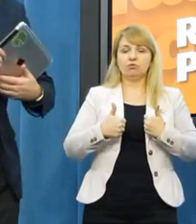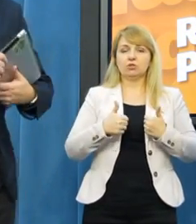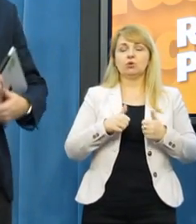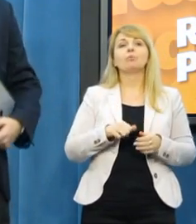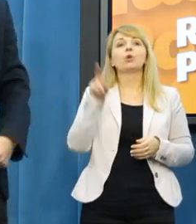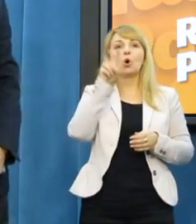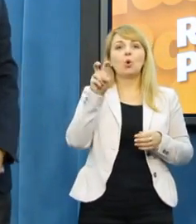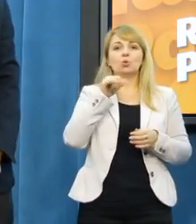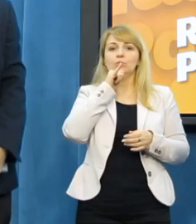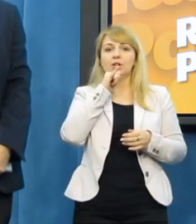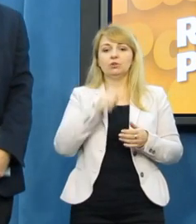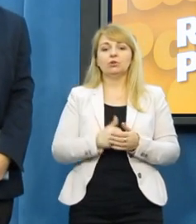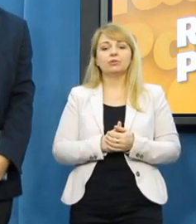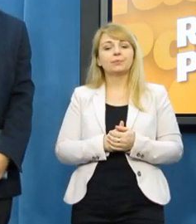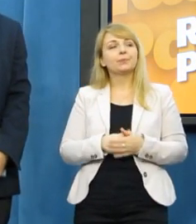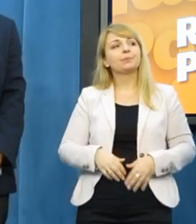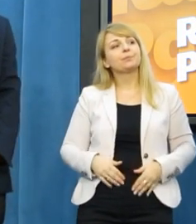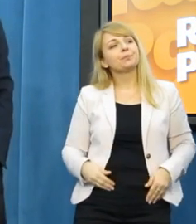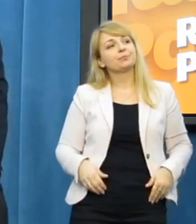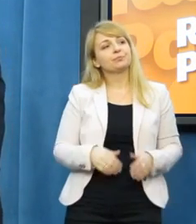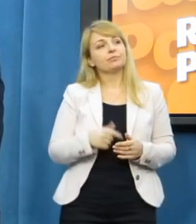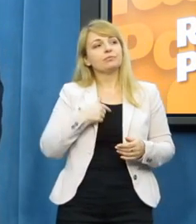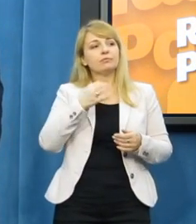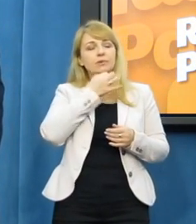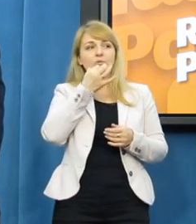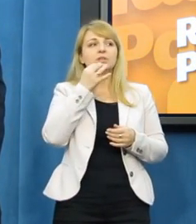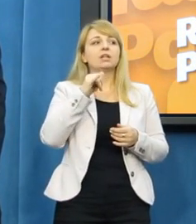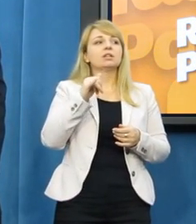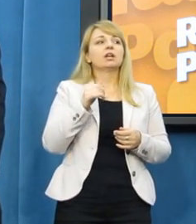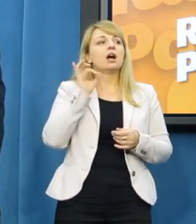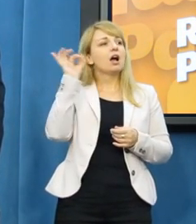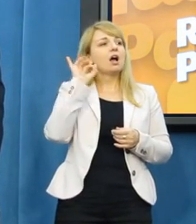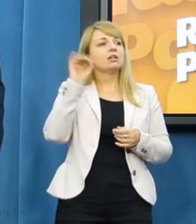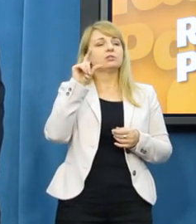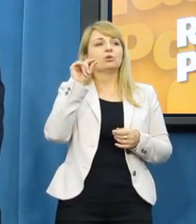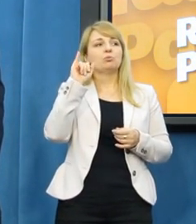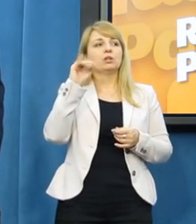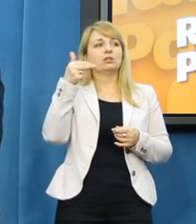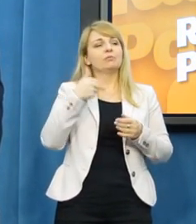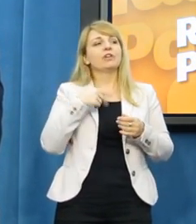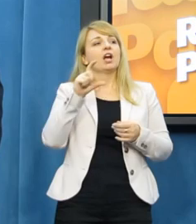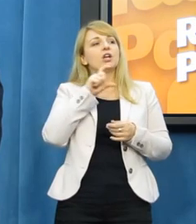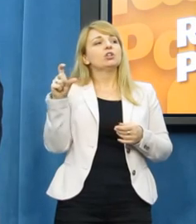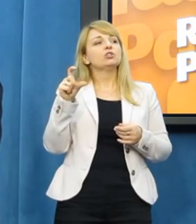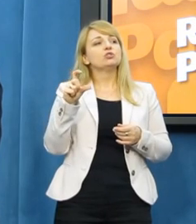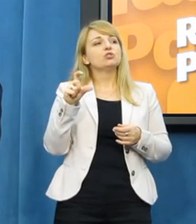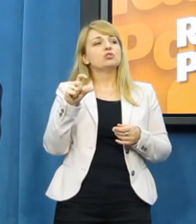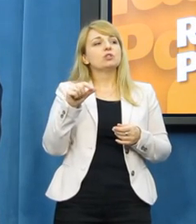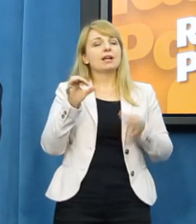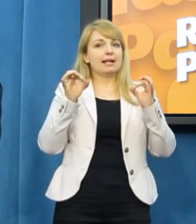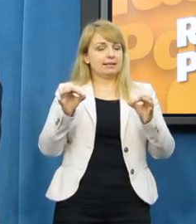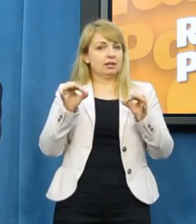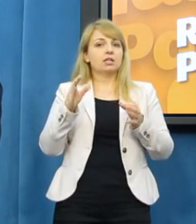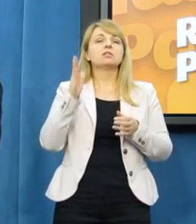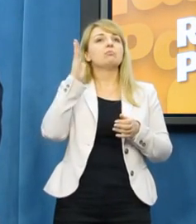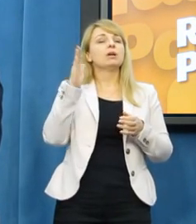bardzo, czy są jakieś pytania? Barbara Bartel, dobry opinię, ja da też kogo. W takim razie, czy to zrozumiałam, że będą wspólne